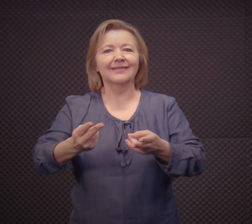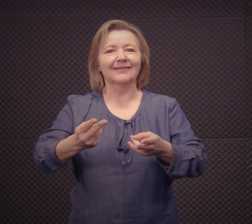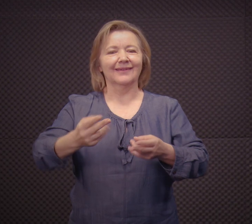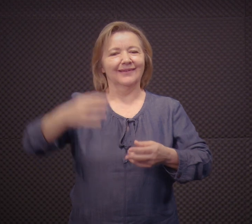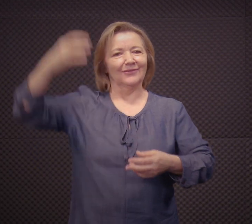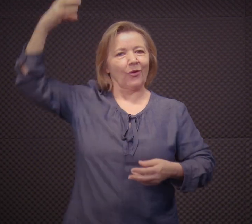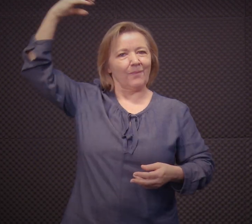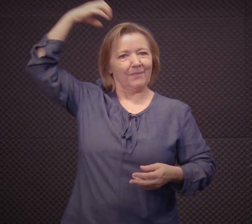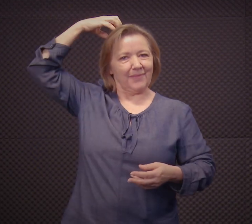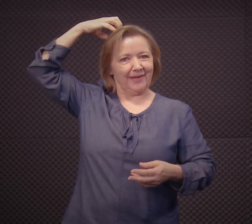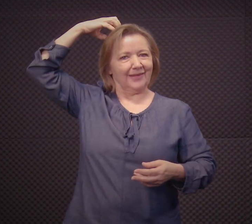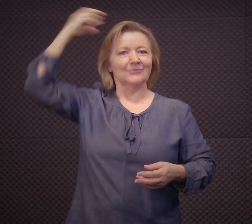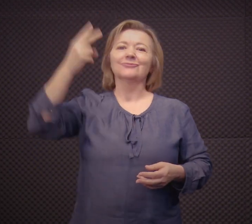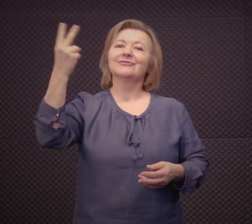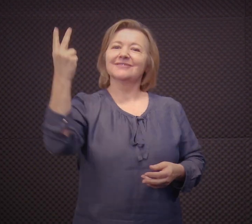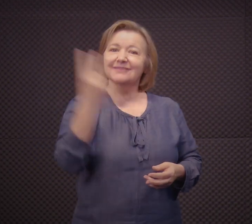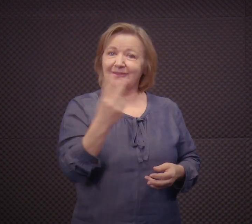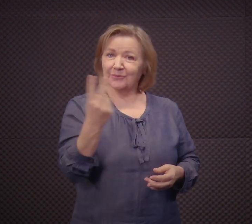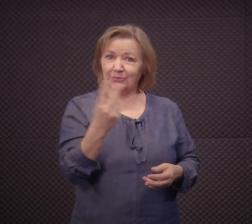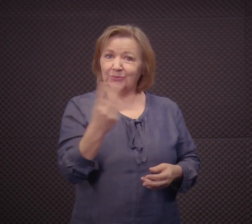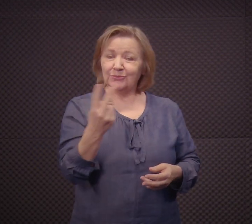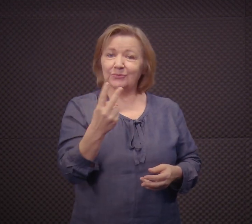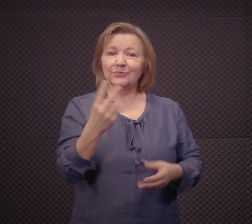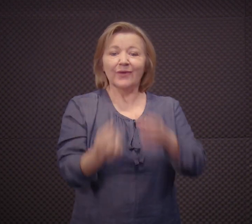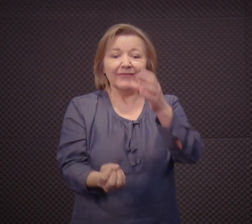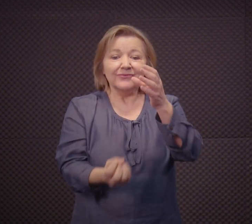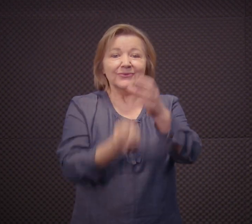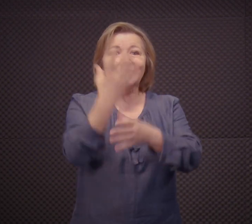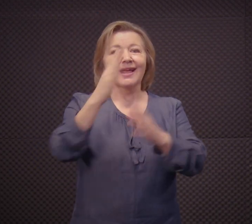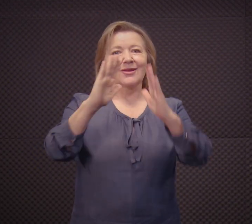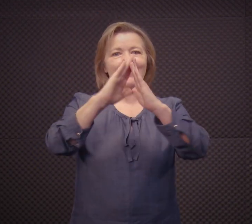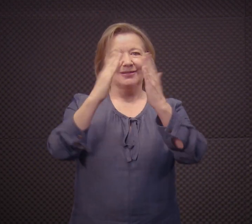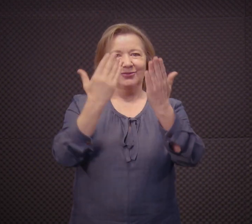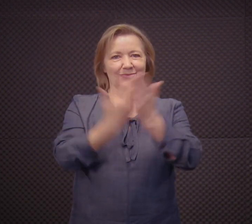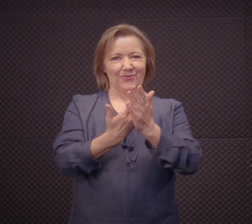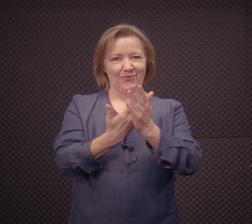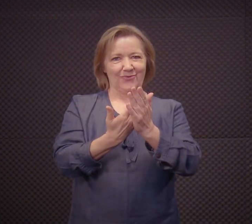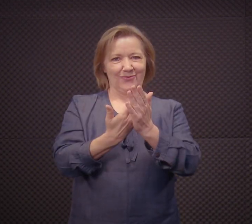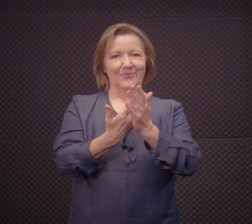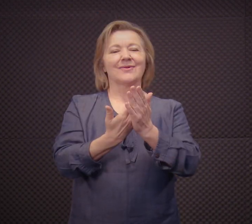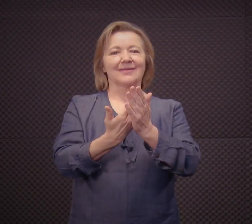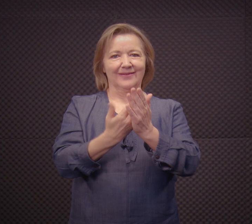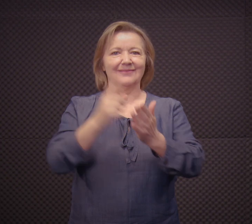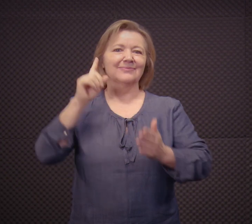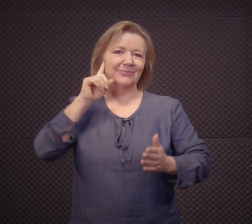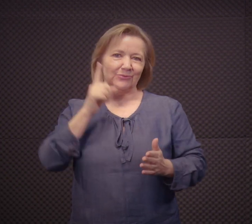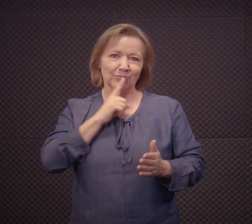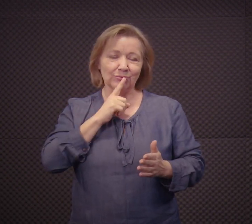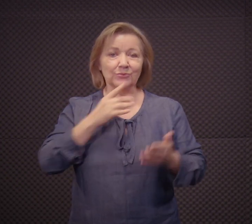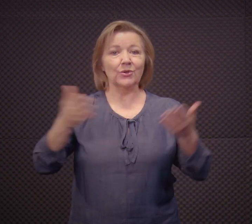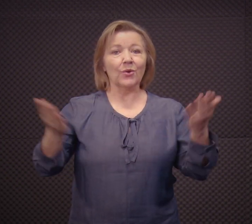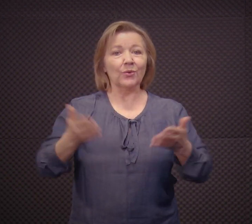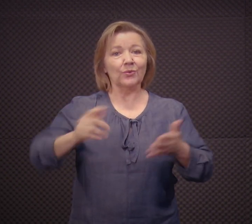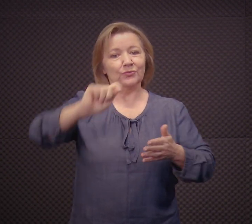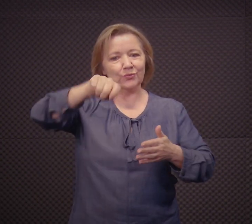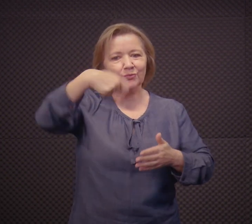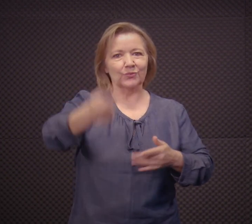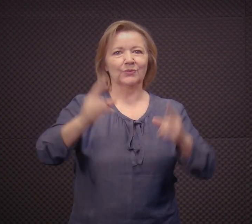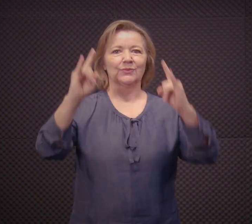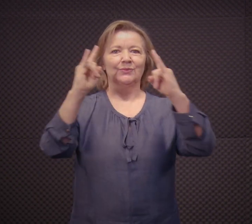fundou uma escola e convidou Dom Pedro para fundar uma escola de surdos aqui no Brasil.